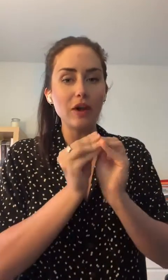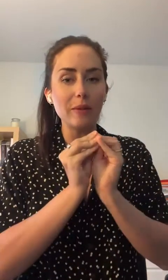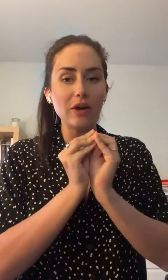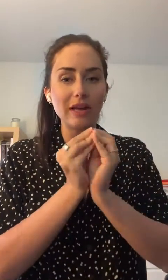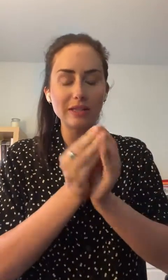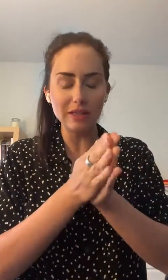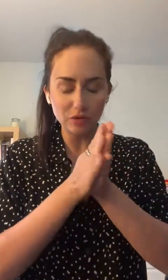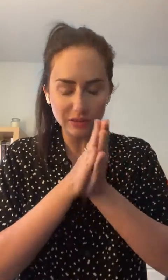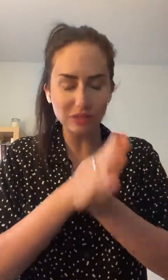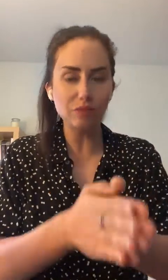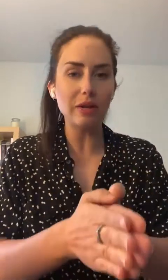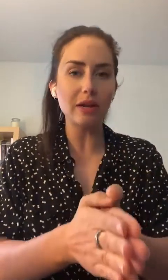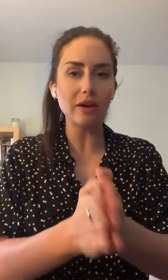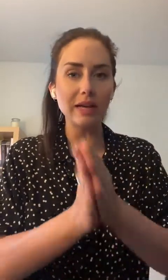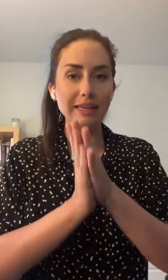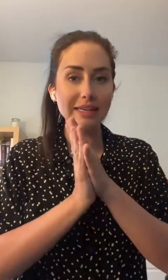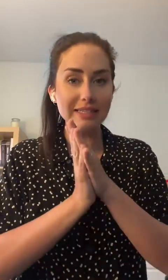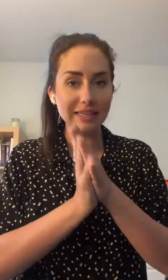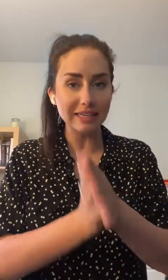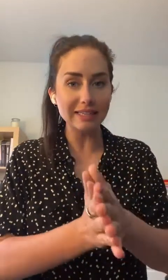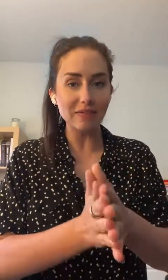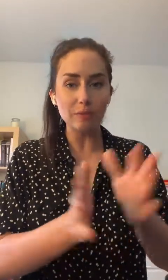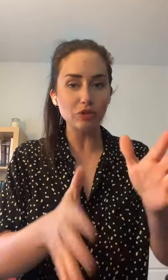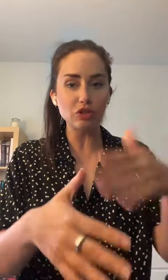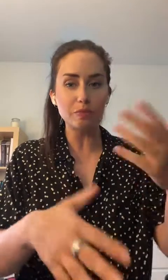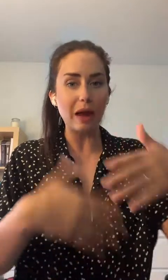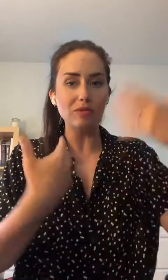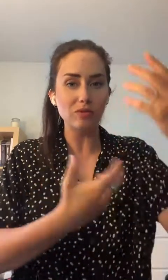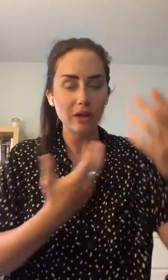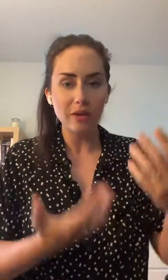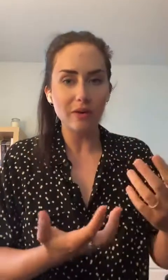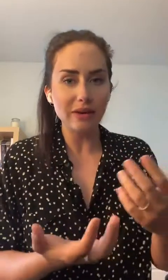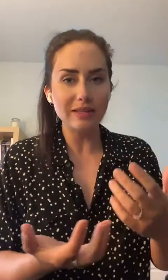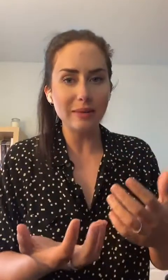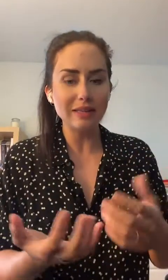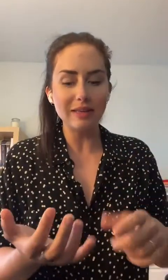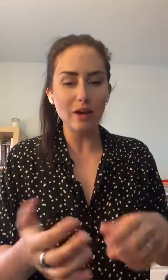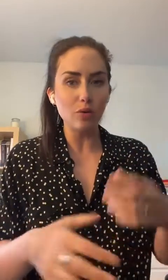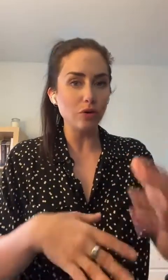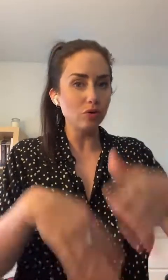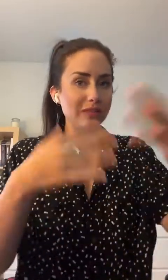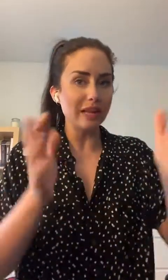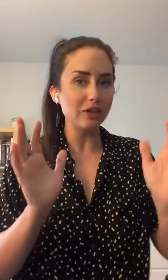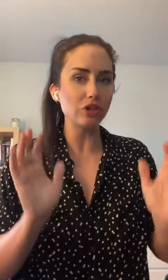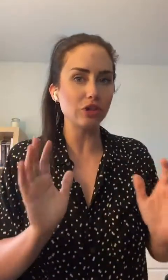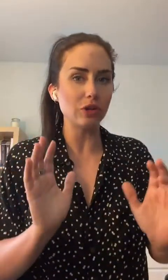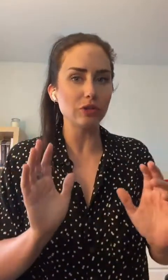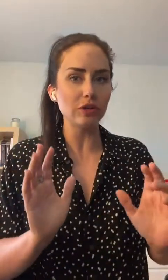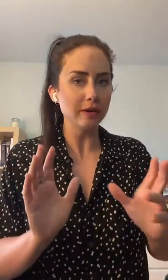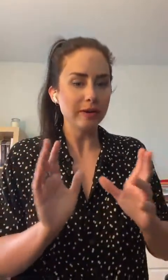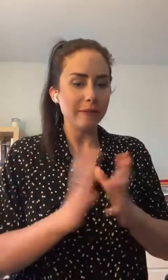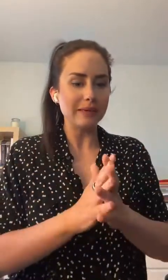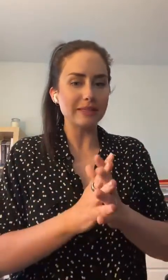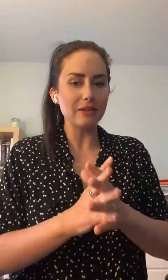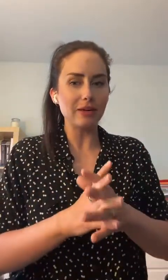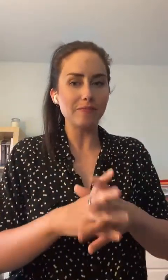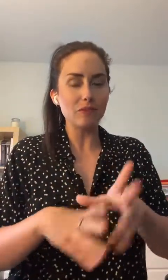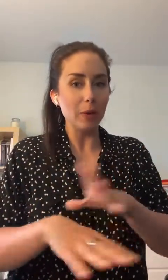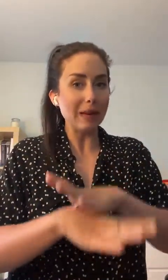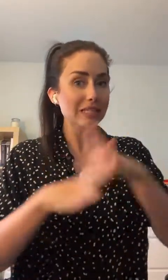il faut vraiment regarder, s'il vous plaît, regarder les ingrédients. Faites pas juste prendre un lait démaquillant ou un eau micellaire juste comme ça, parce qu'il y a plein